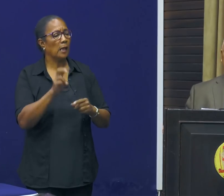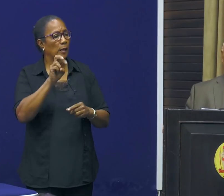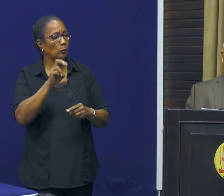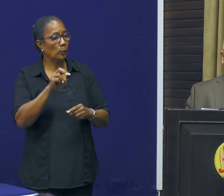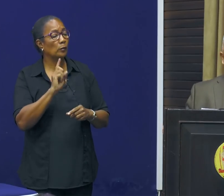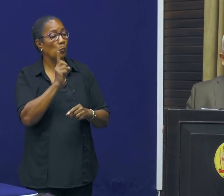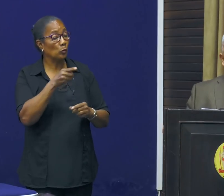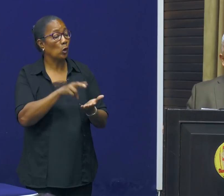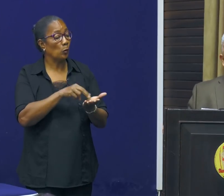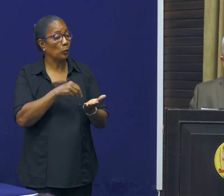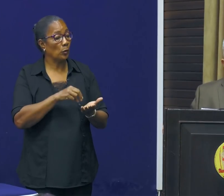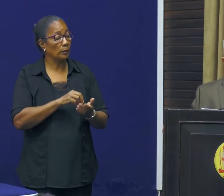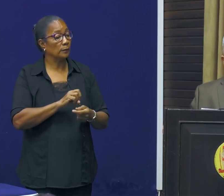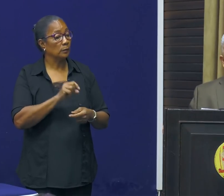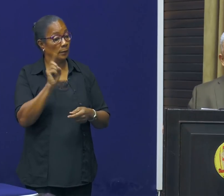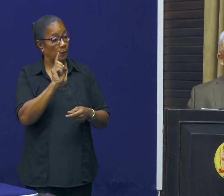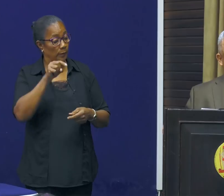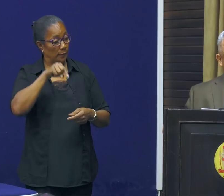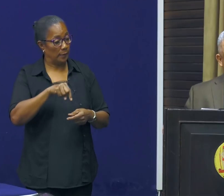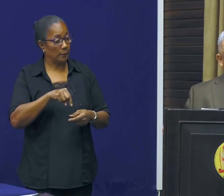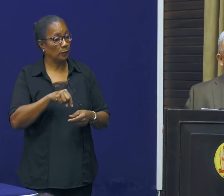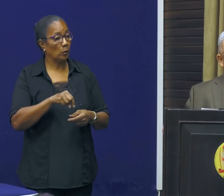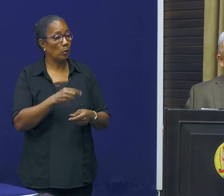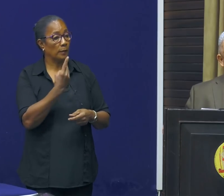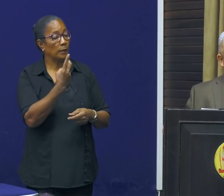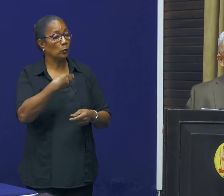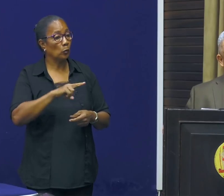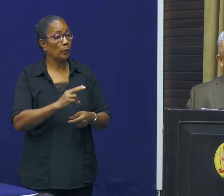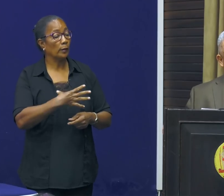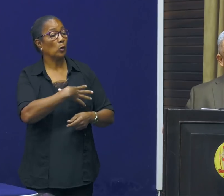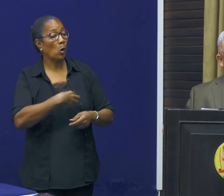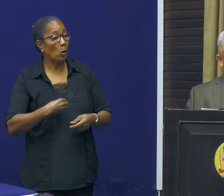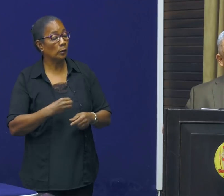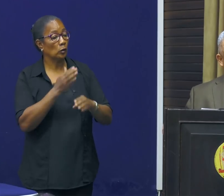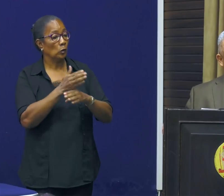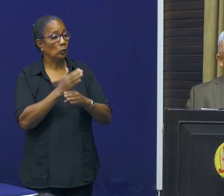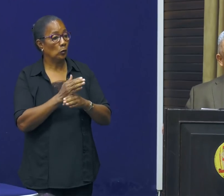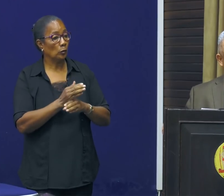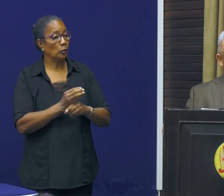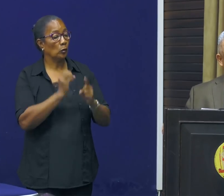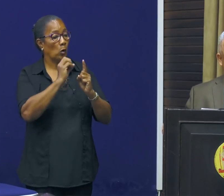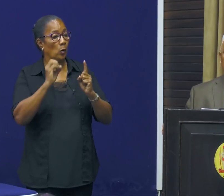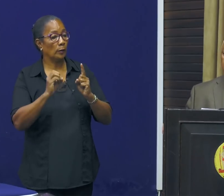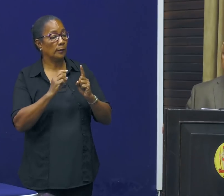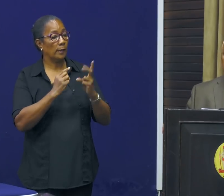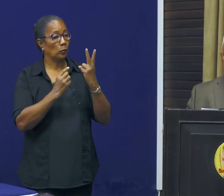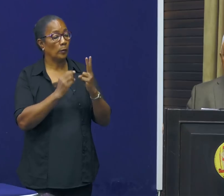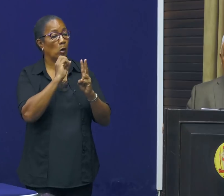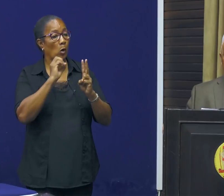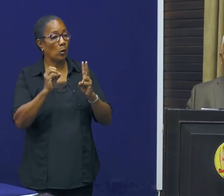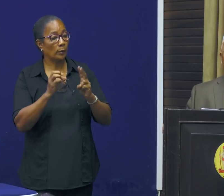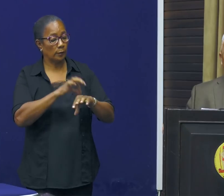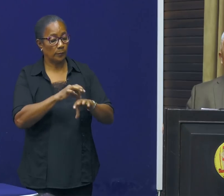gebruiken. Dat betekent dus namelijk dat op een totaal van 2100 ampullen tussen de 100 en 200 patiënten geholpen kunnen